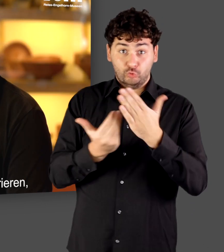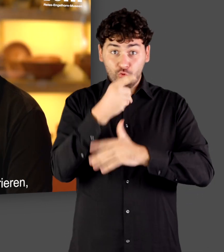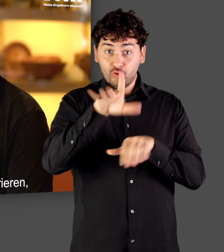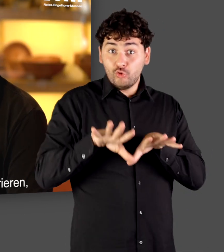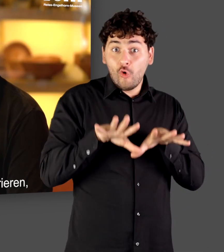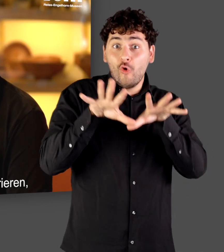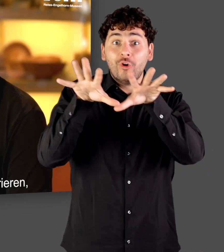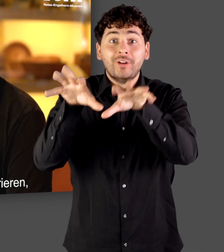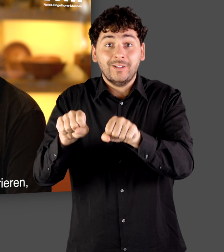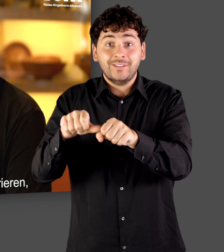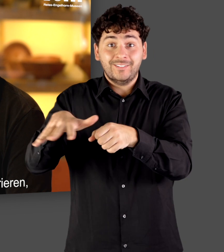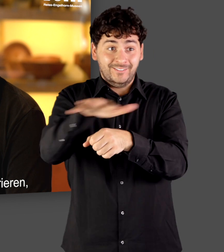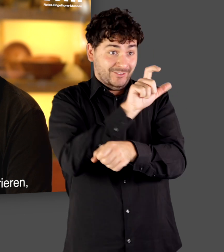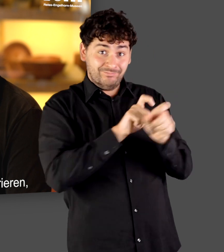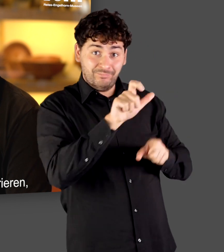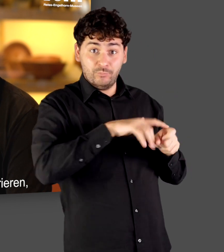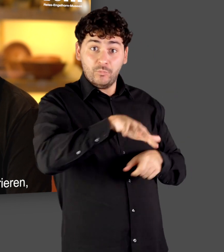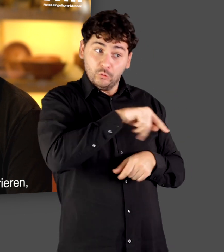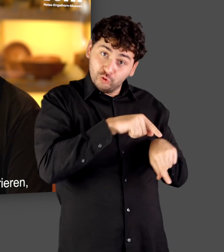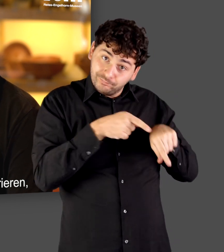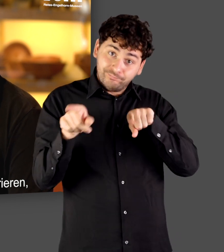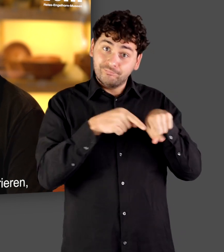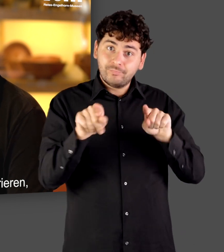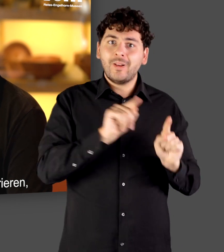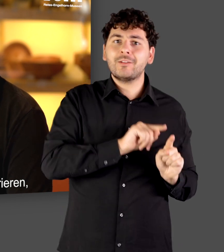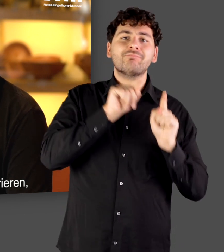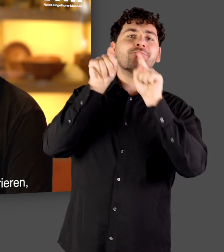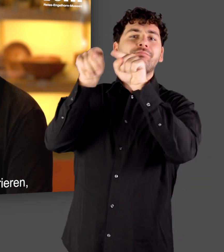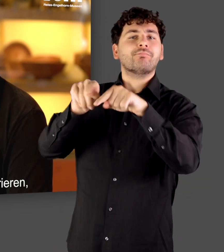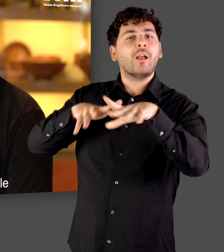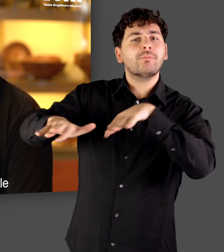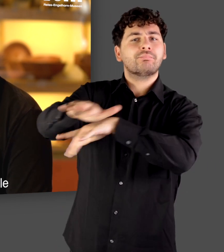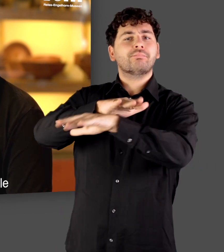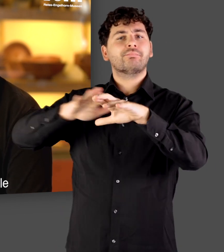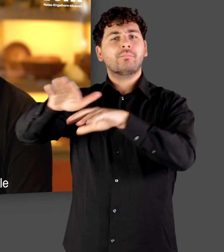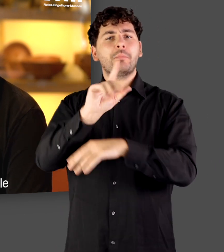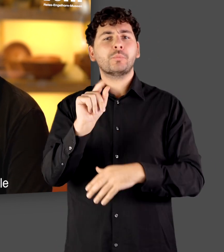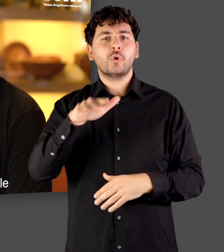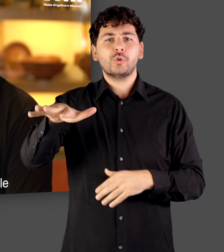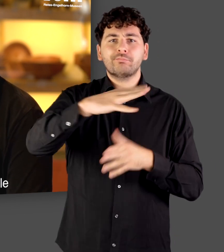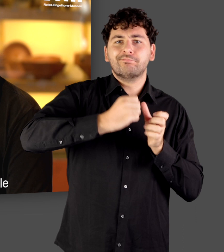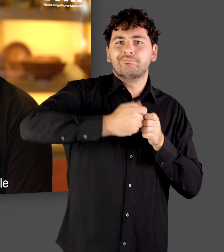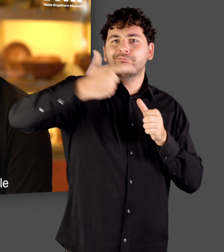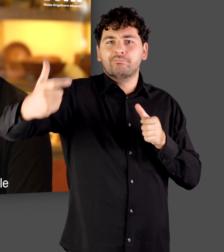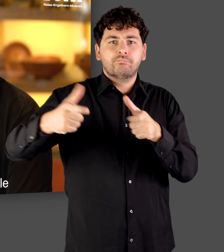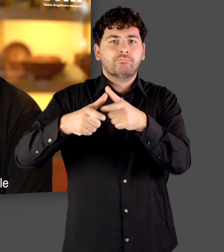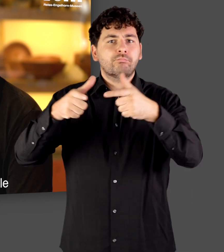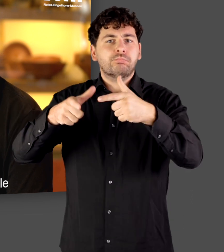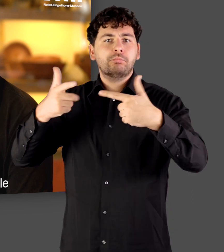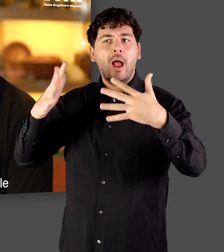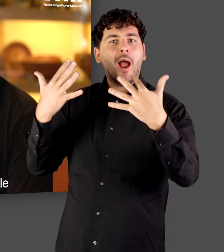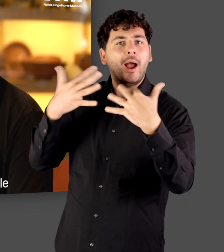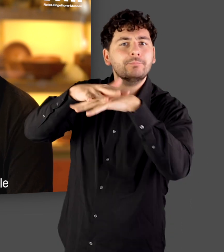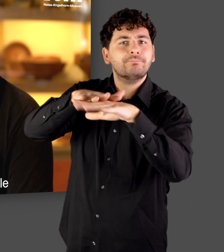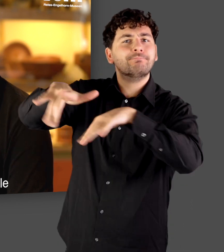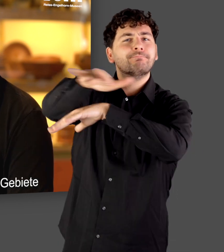neu eroberte Gebiete durch Koloniegründungen besser zu integrieren, also quasi eigene Bevölkerungsanteile in den neuen